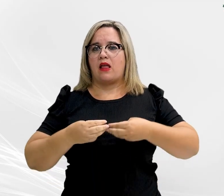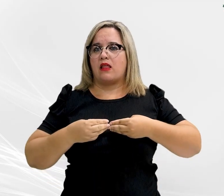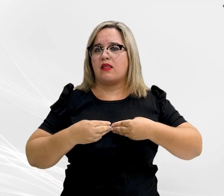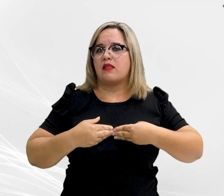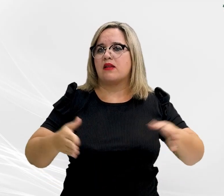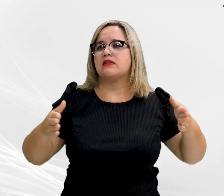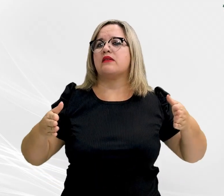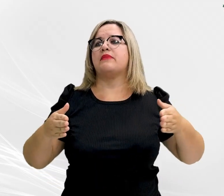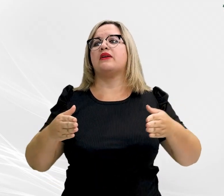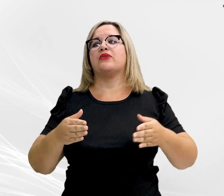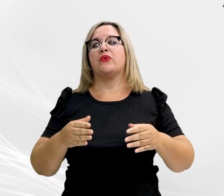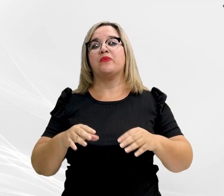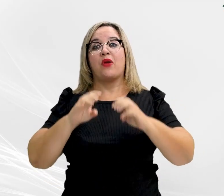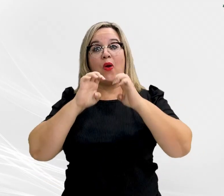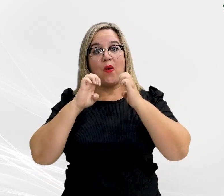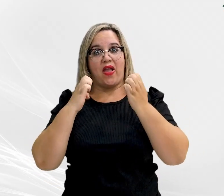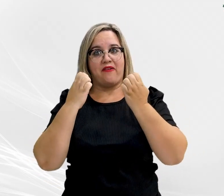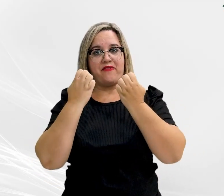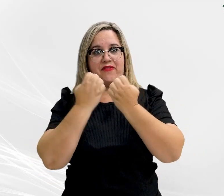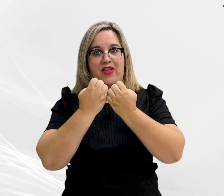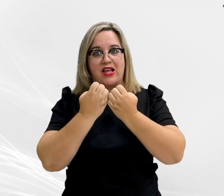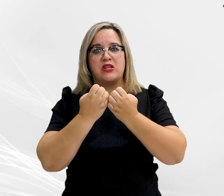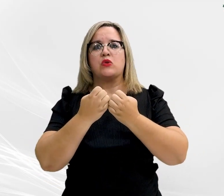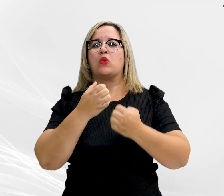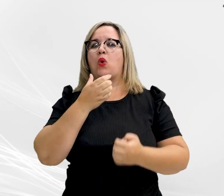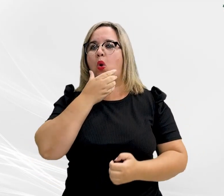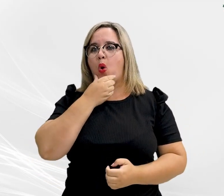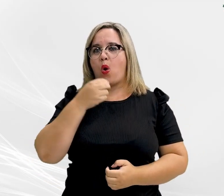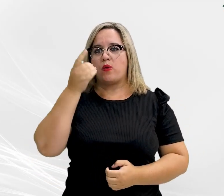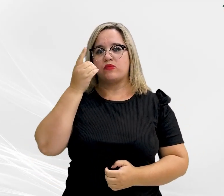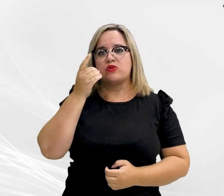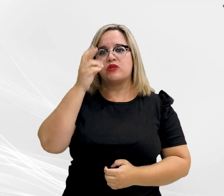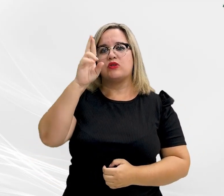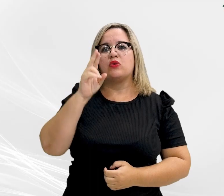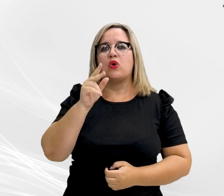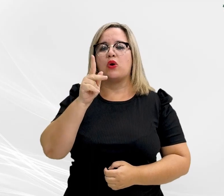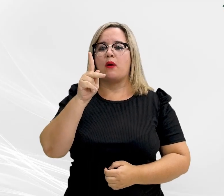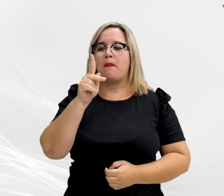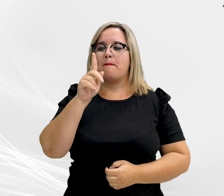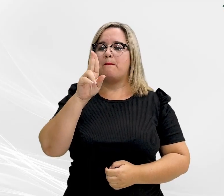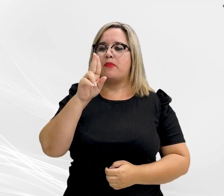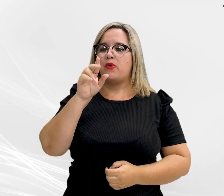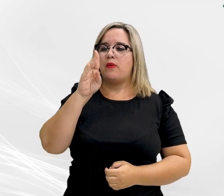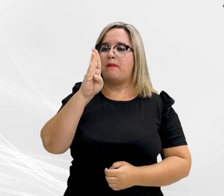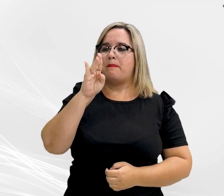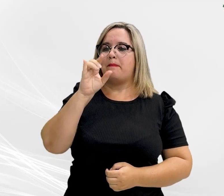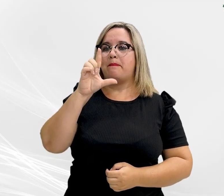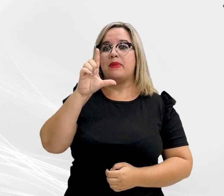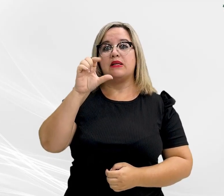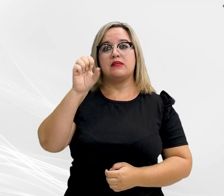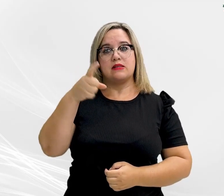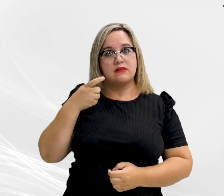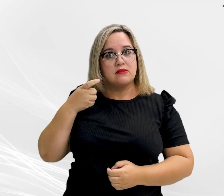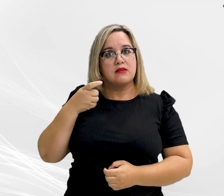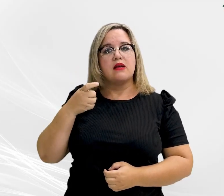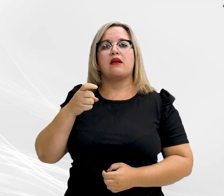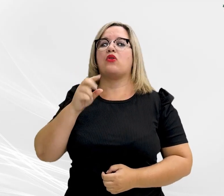Durante o evento, o diretor do Instituto Publix, parceiro do MPMT na execução do projeto, Mário Wartman,